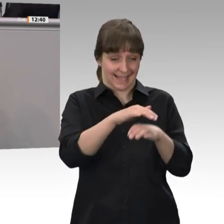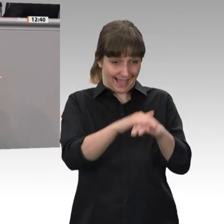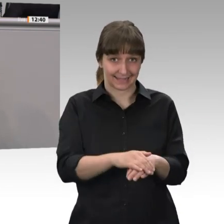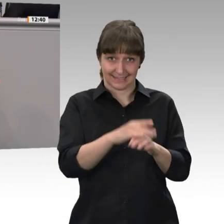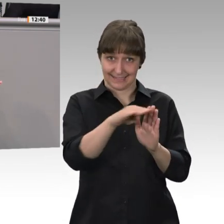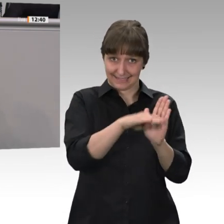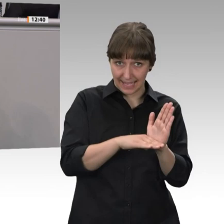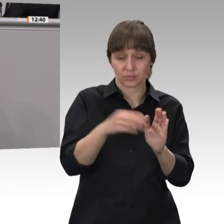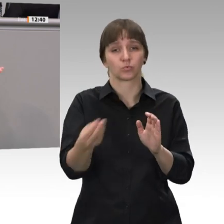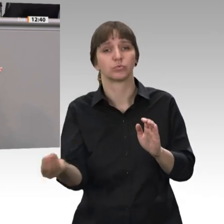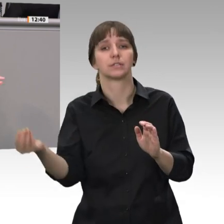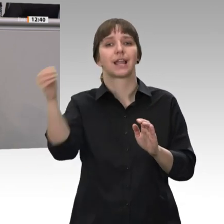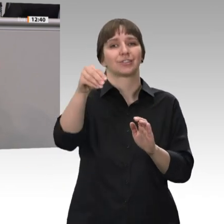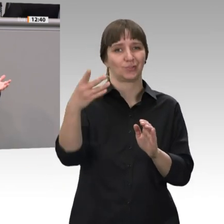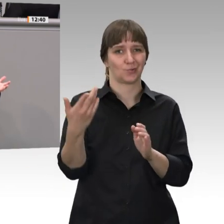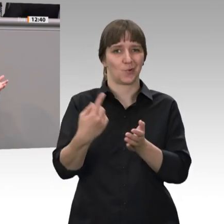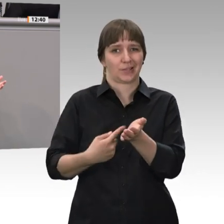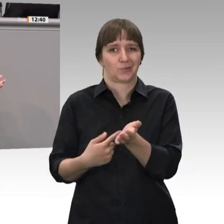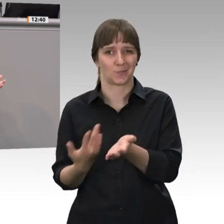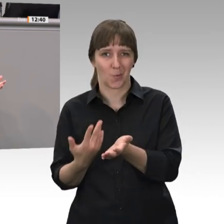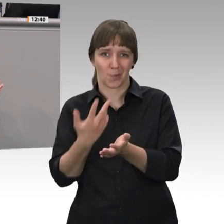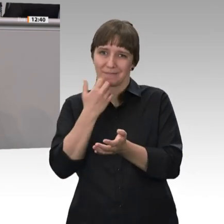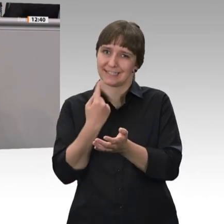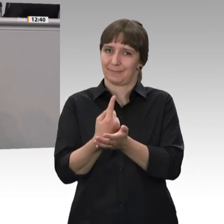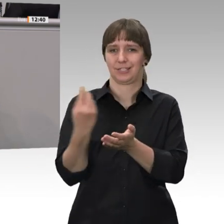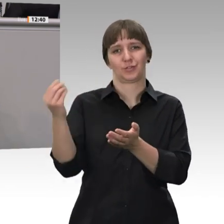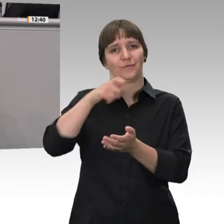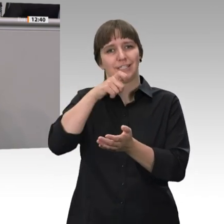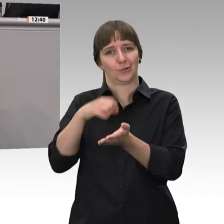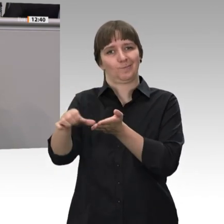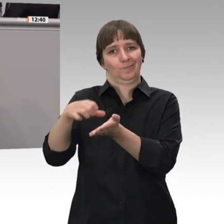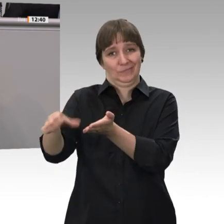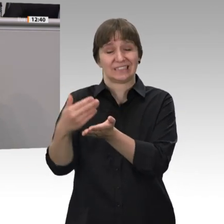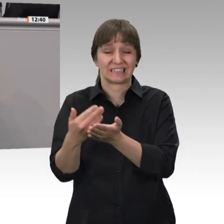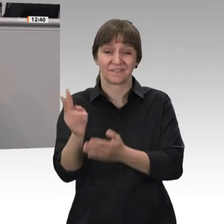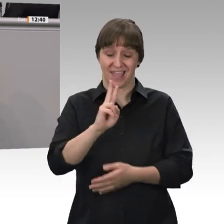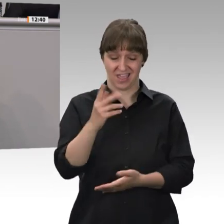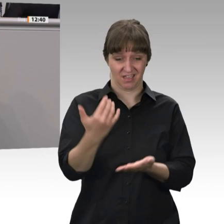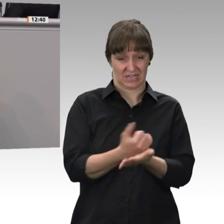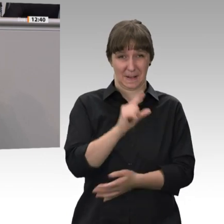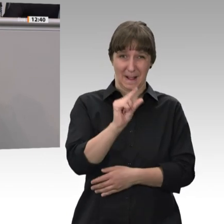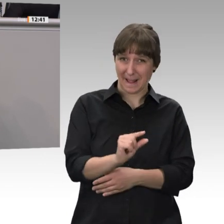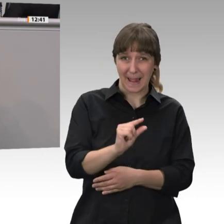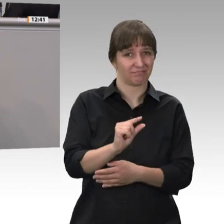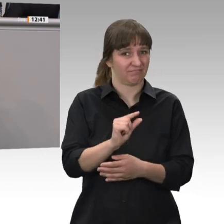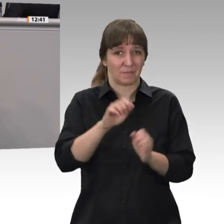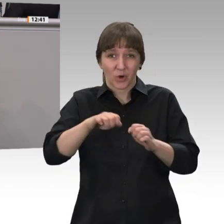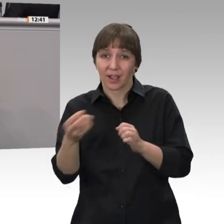Geringverdiener ist das ein Problem, weil sie kaum Möglichkeiten dazu haben. Deswegen haben wir schon beim Betriebsrentenstärkungsgesetz gesagt, wir